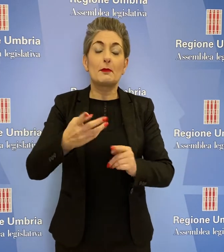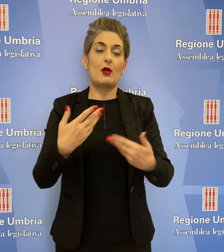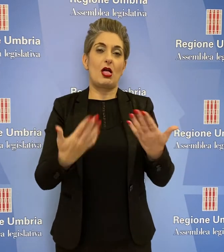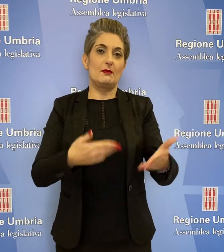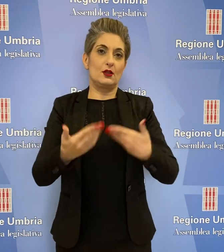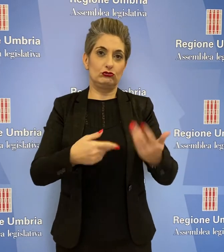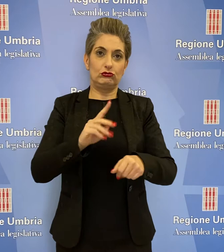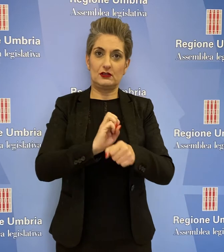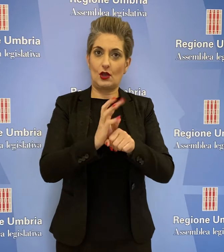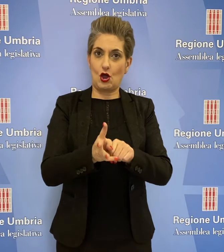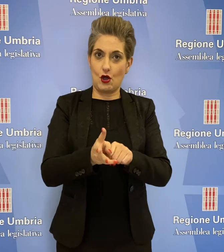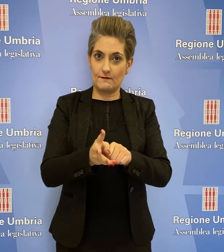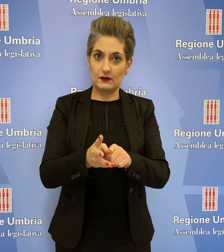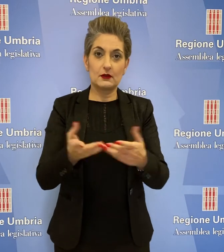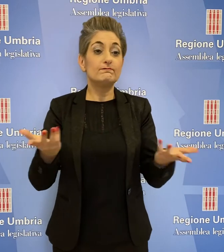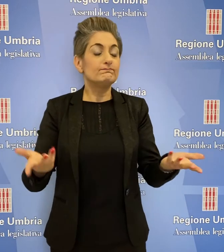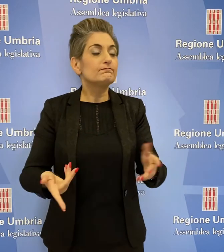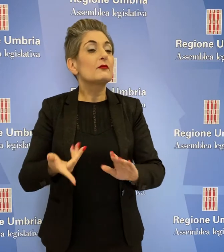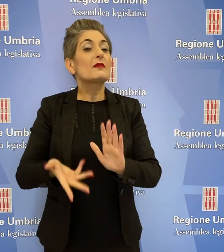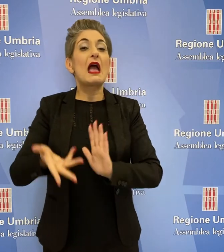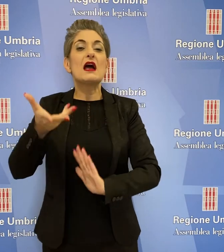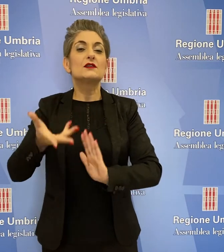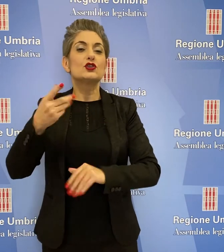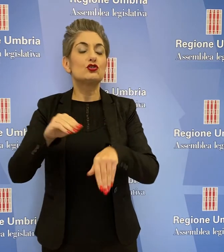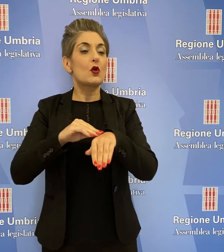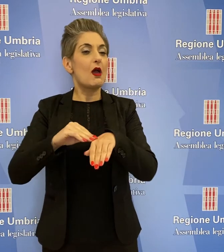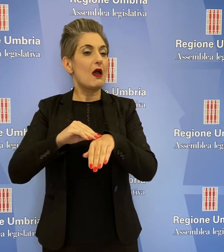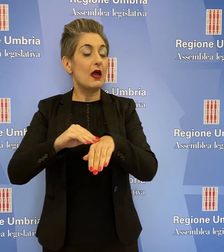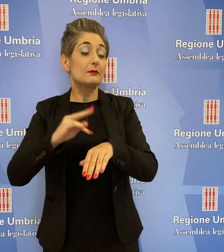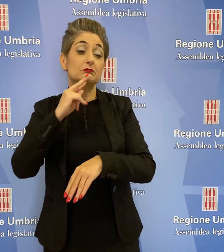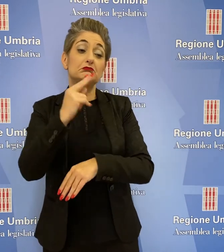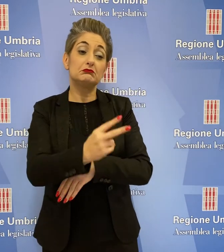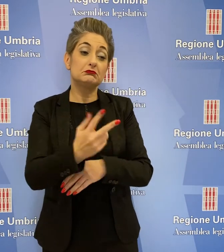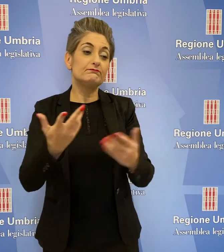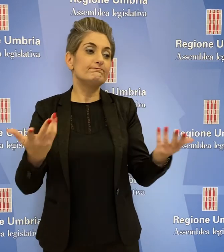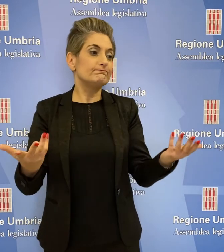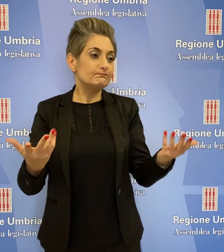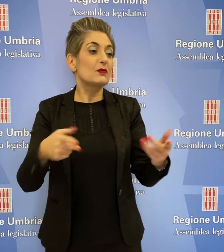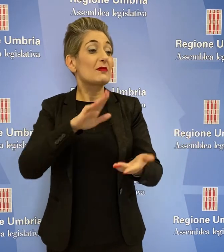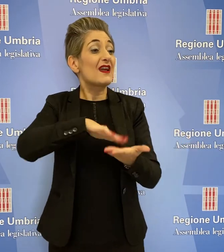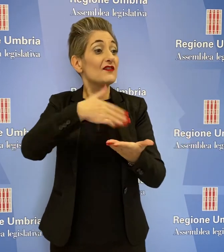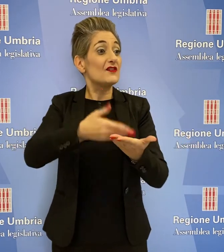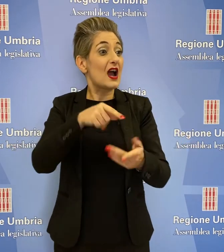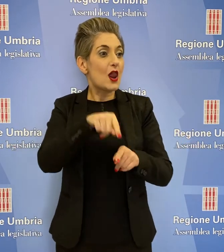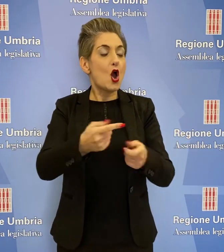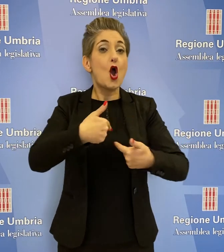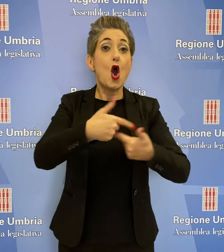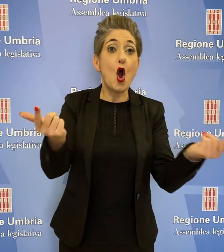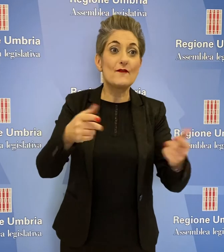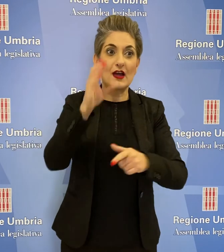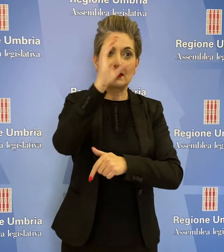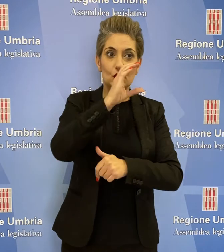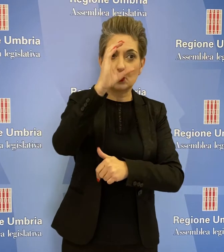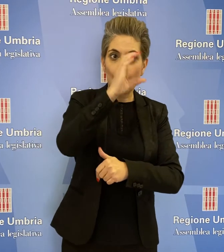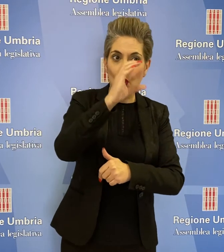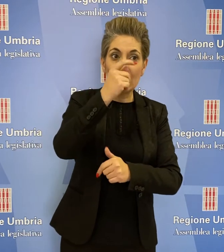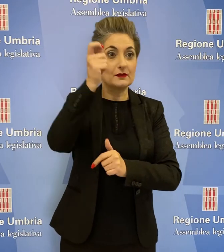dell'emergenza Covid. E l'assessore Paola Agabiti ha risposto che la valorizzazione dell'offerta